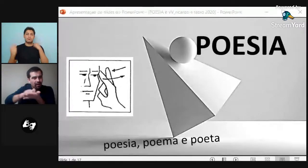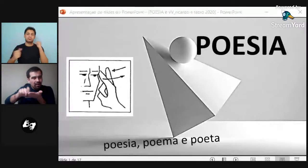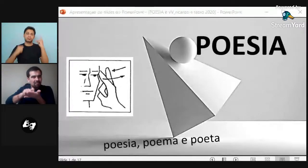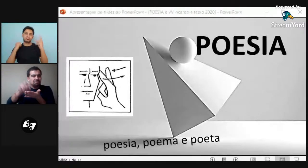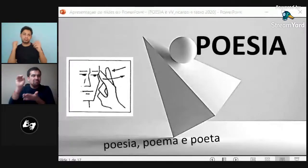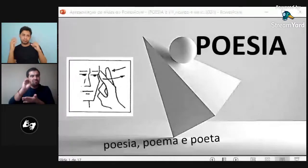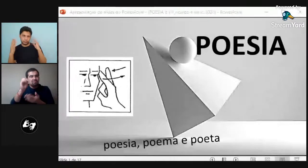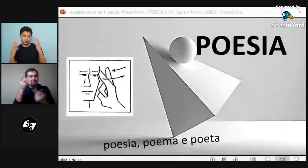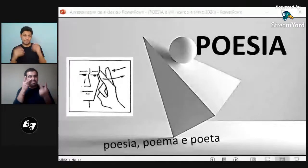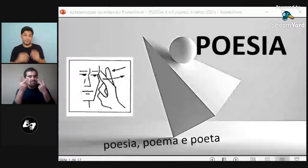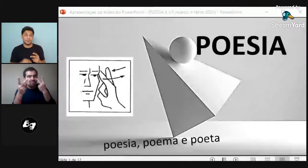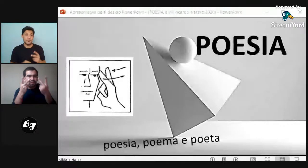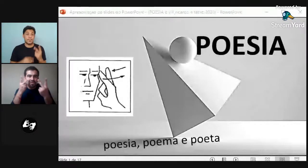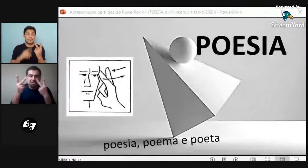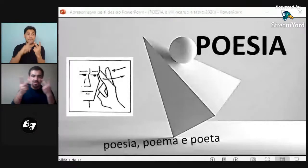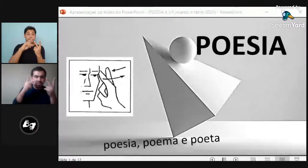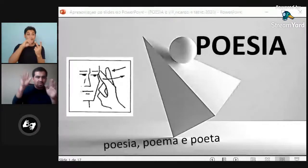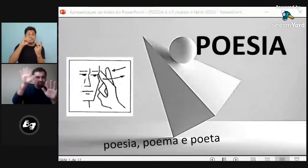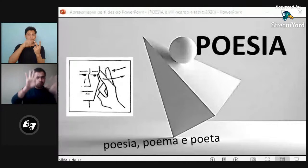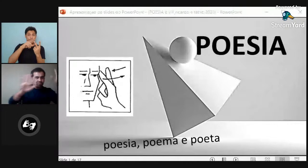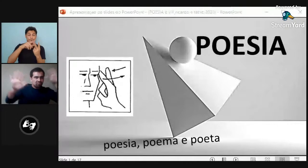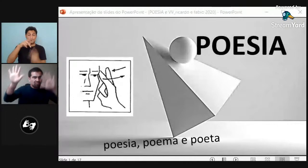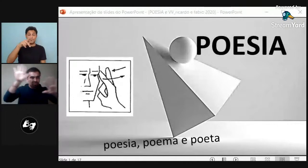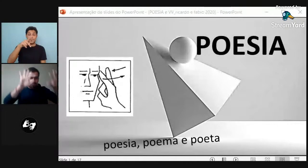ya estas son las señas